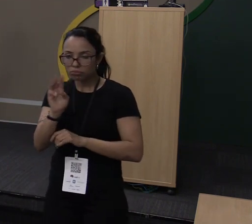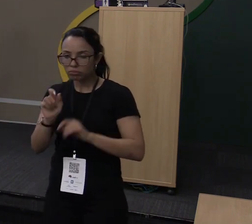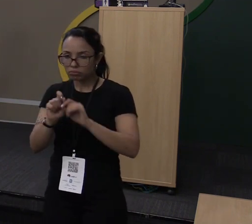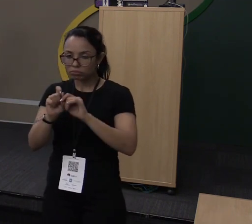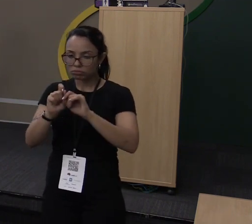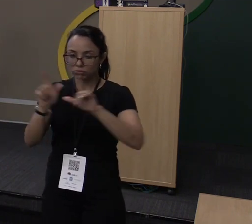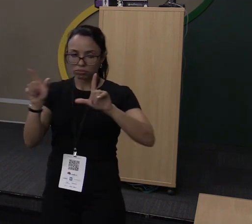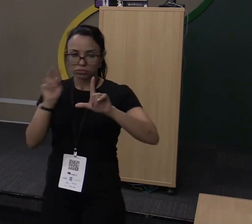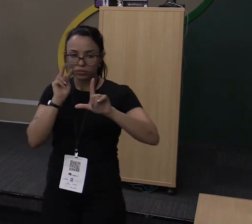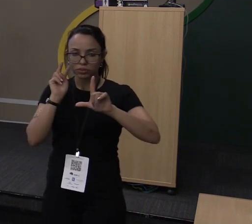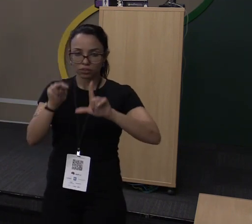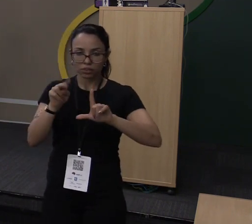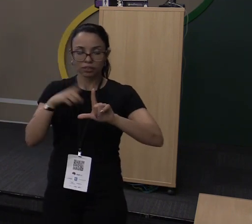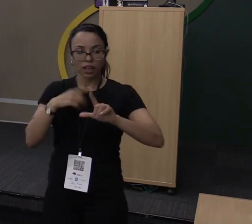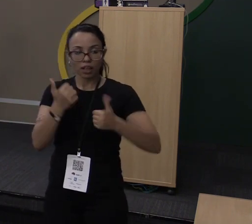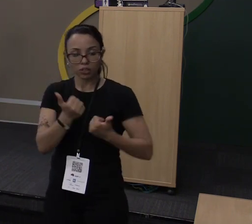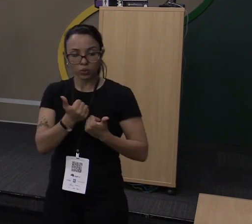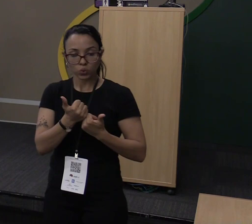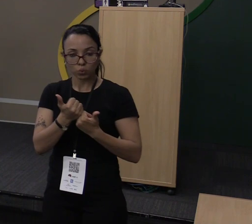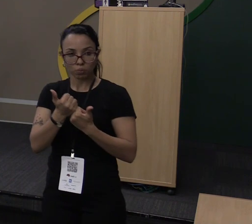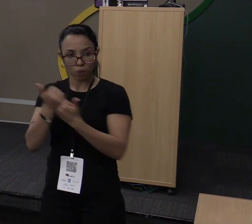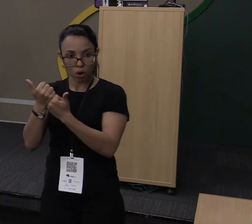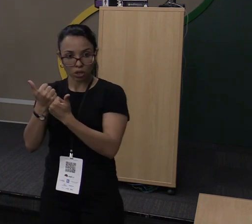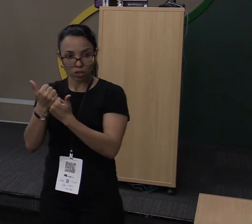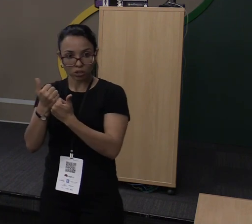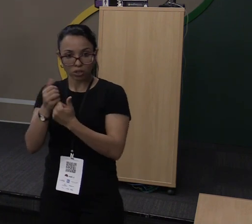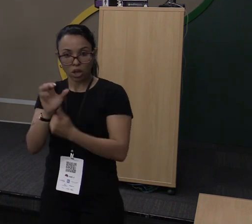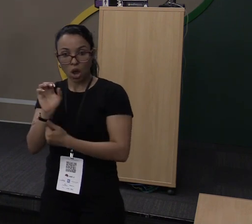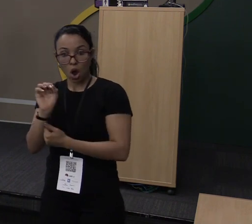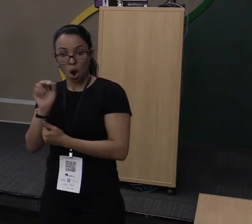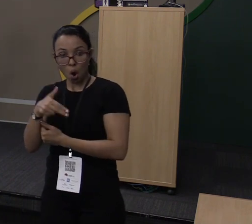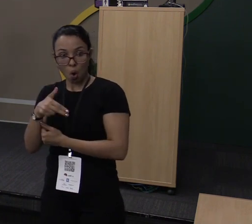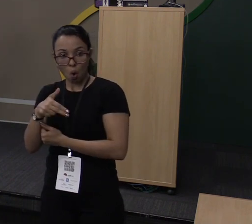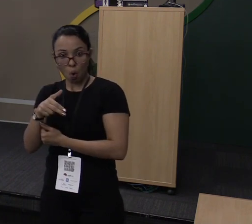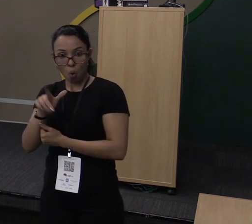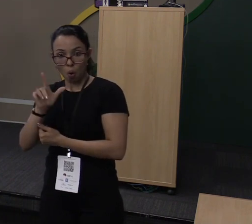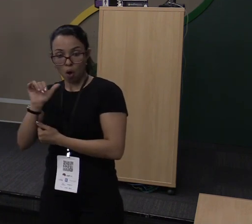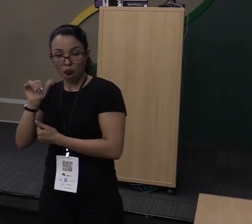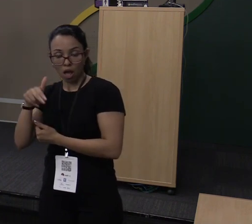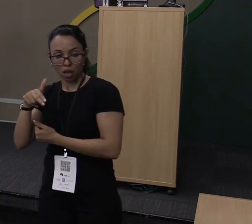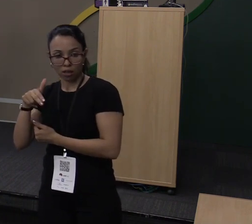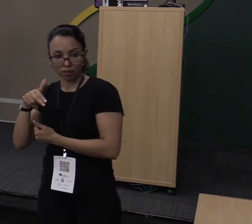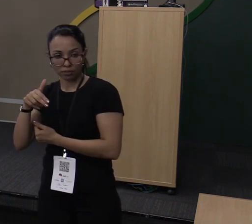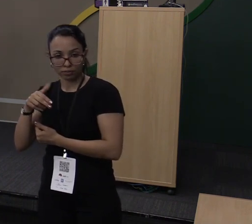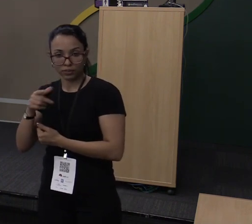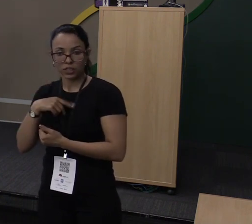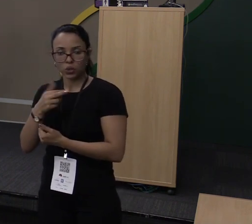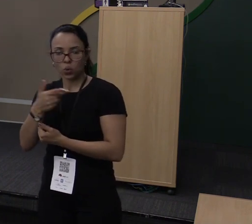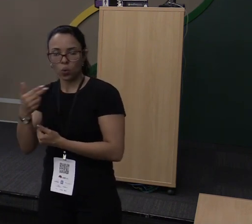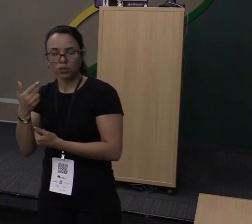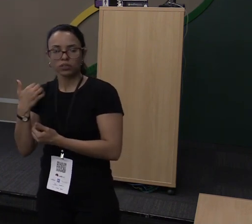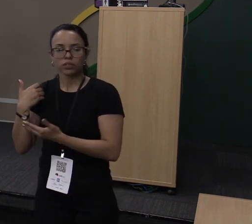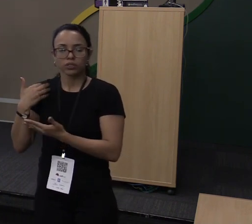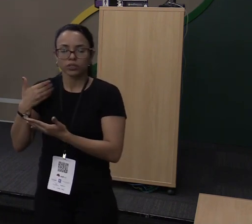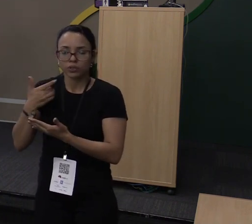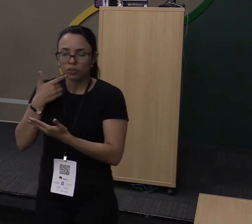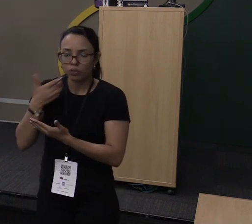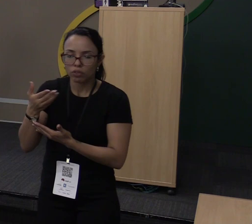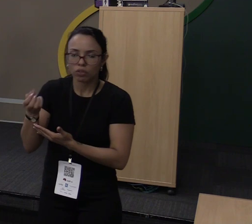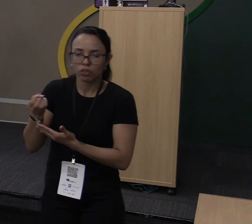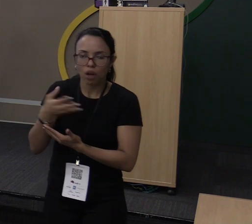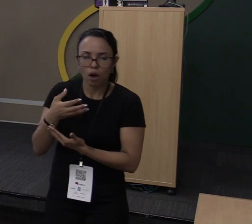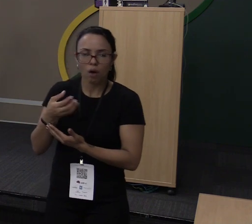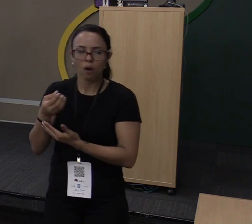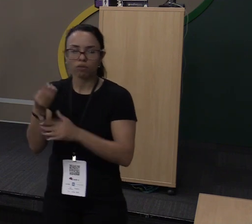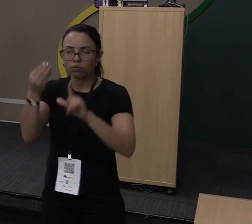suporte only Nightly, porque ela está usando coisas novas, macros procedurais e coisas que chegaram faz pouco tempo. Então,